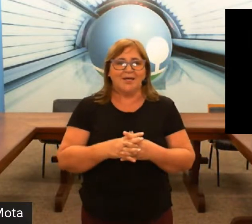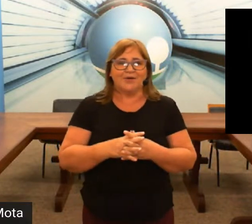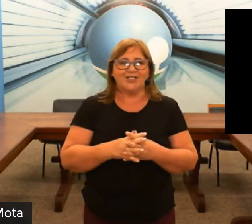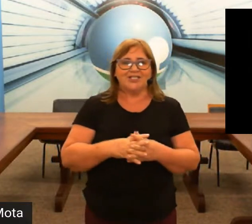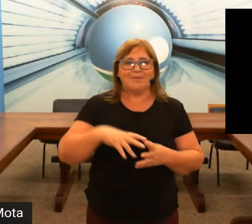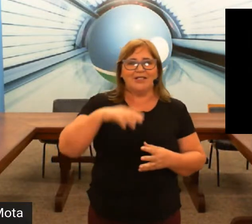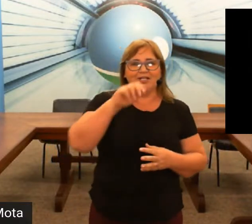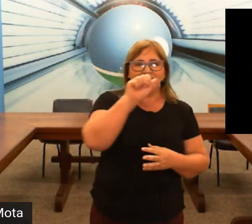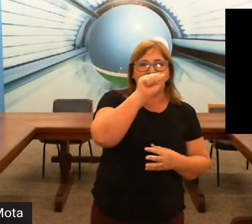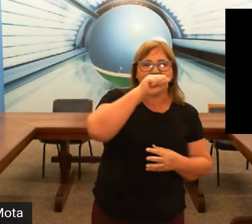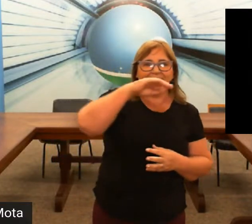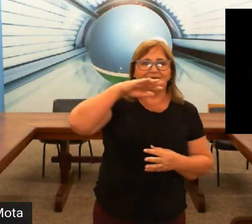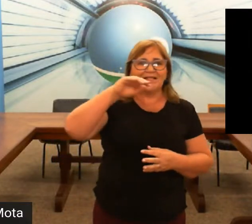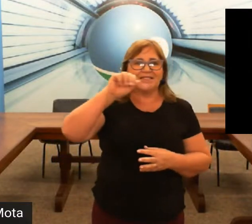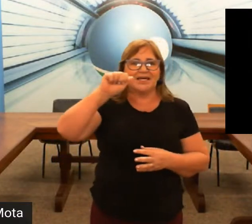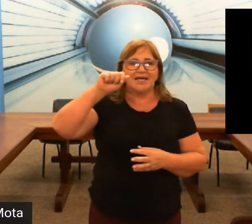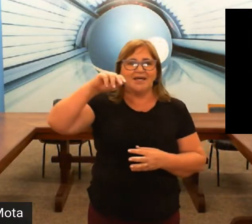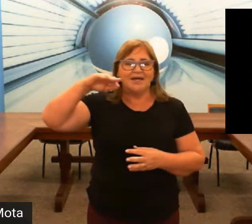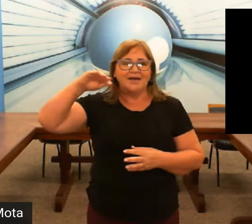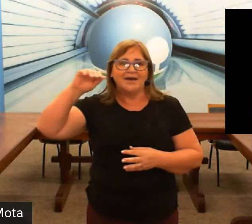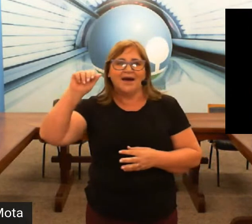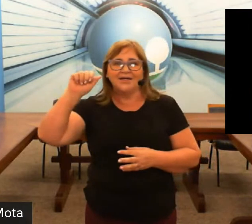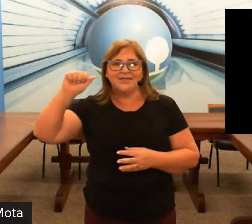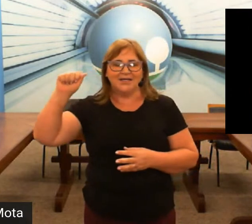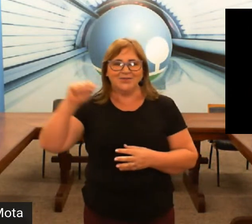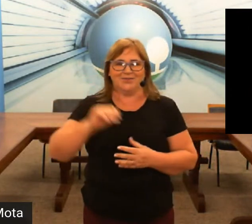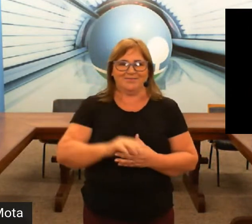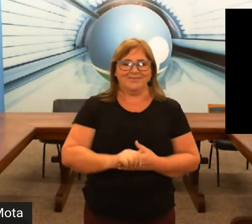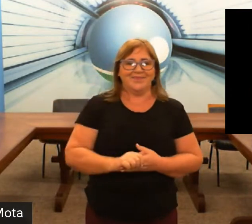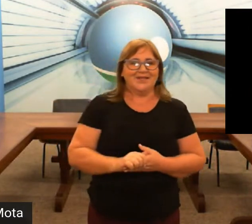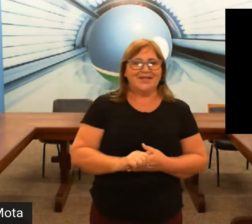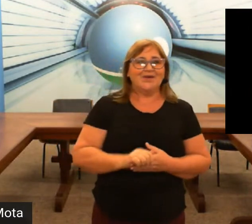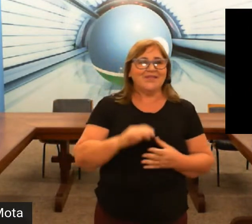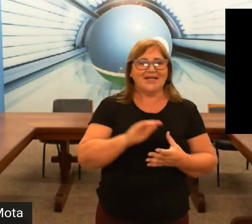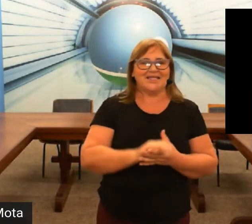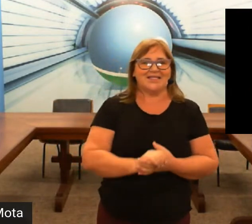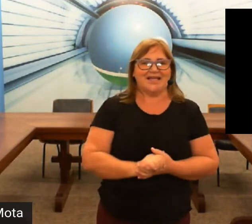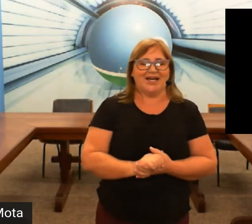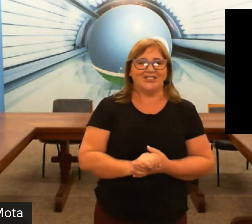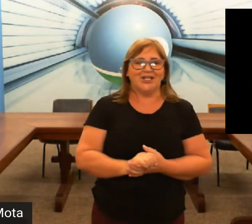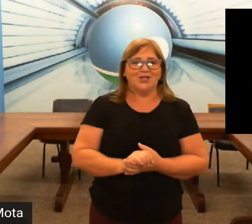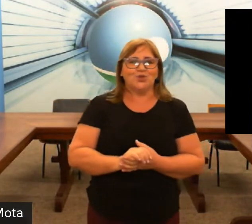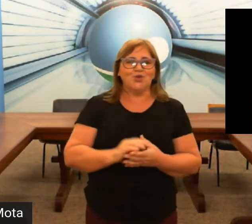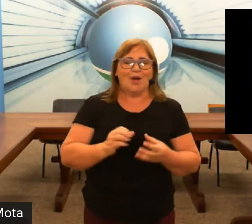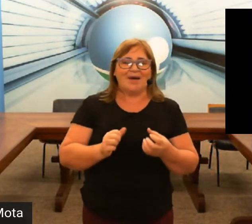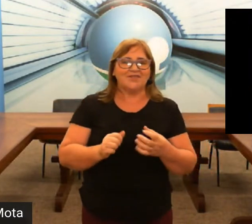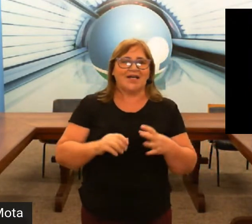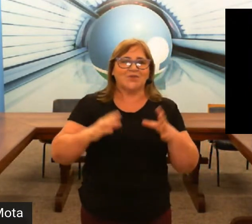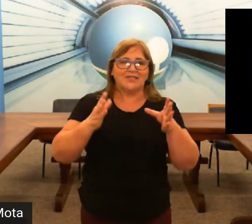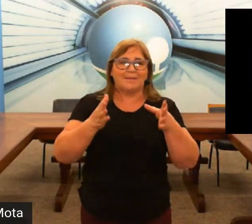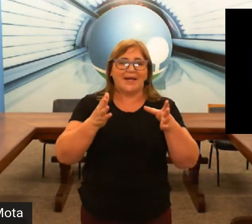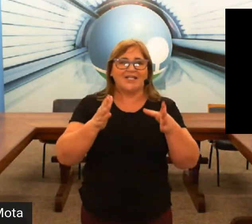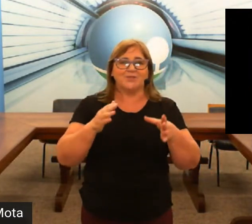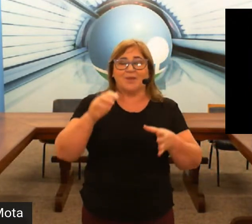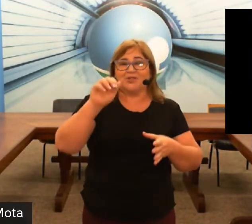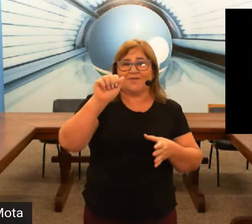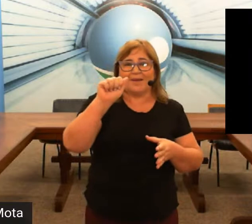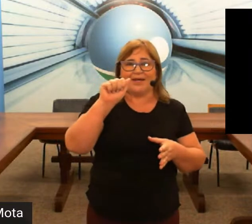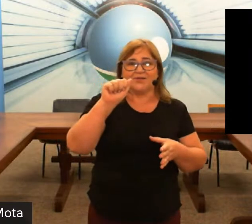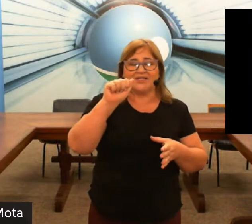porque a gente tem mania de fazer andando e não tem necessidade tudo é mais fácil quando está parado principalmente o alfabeto quando